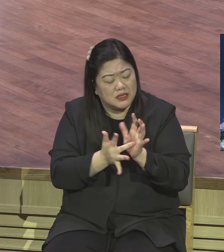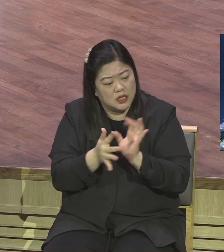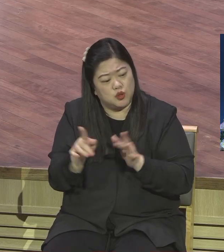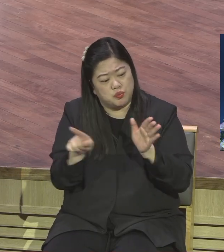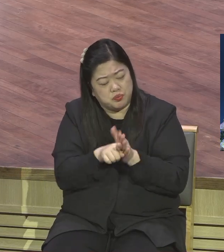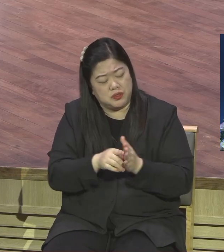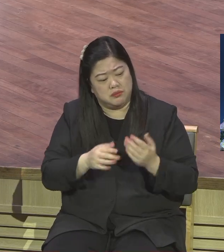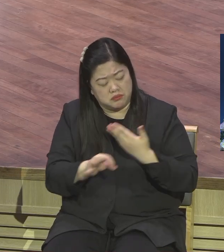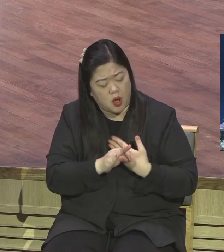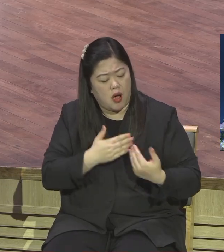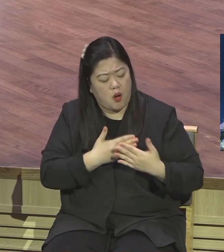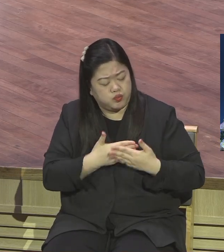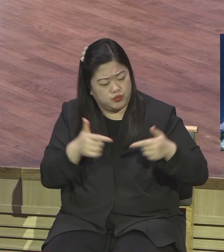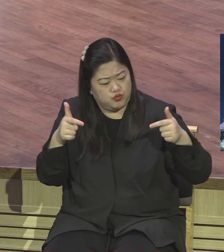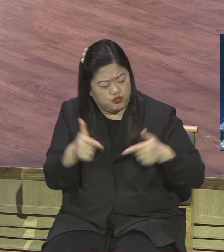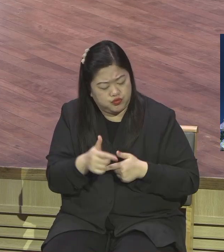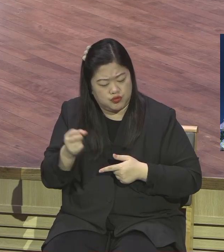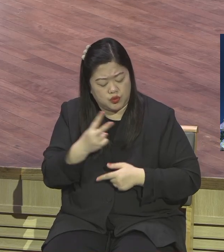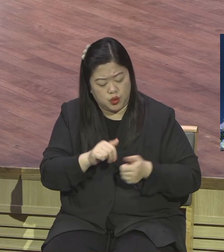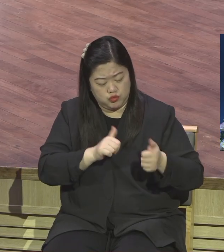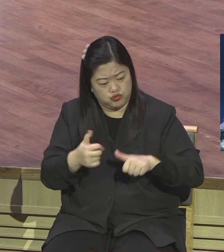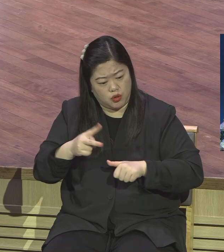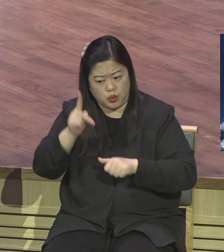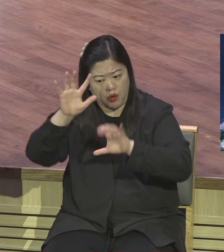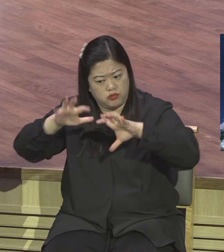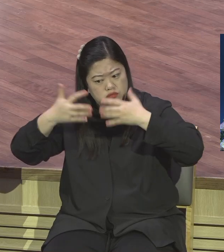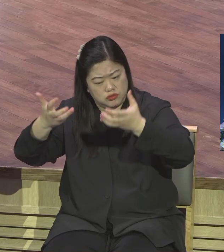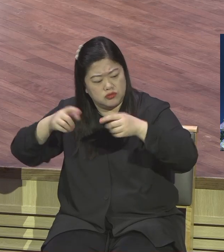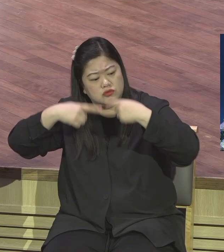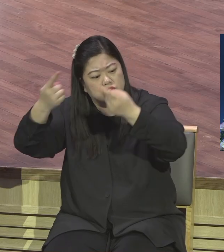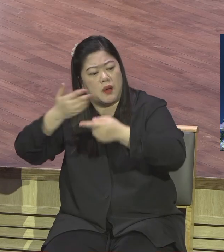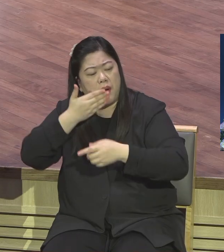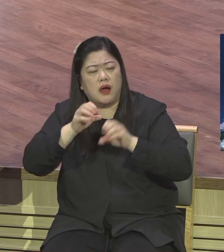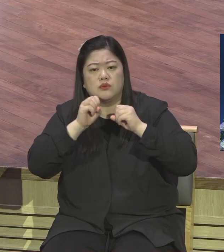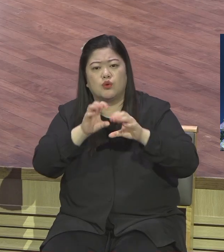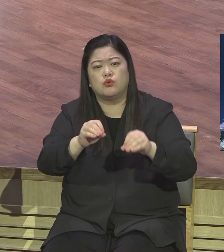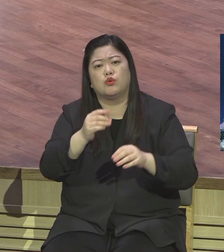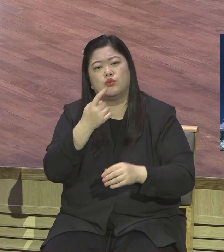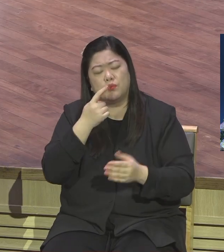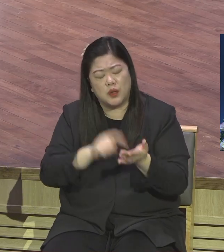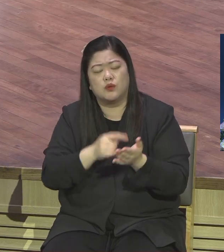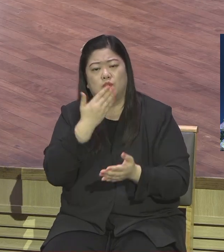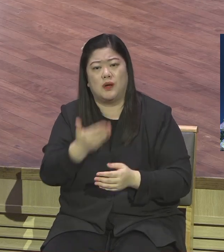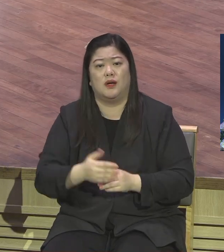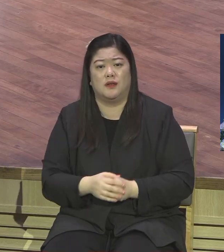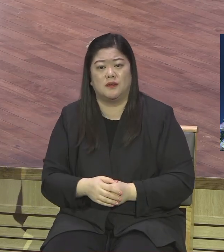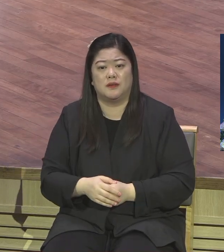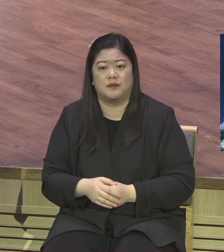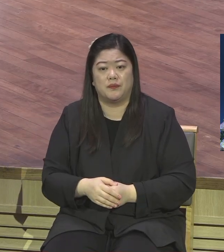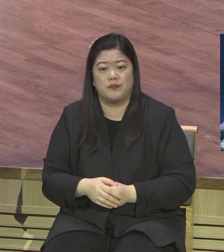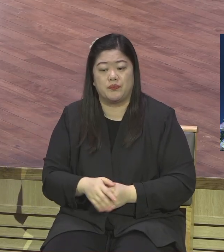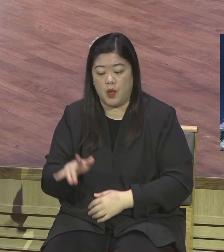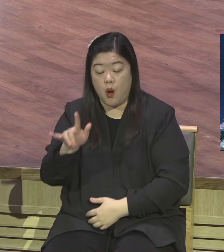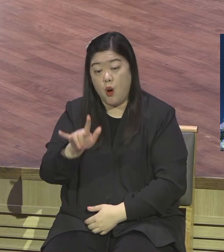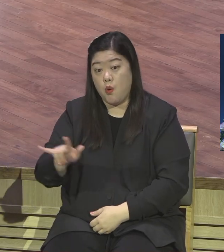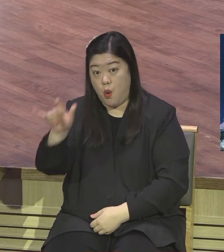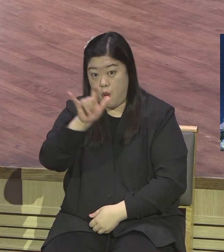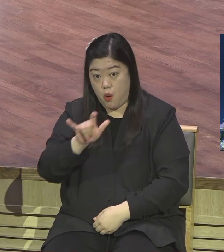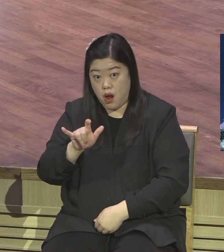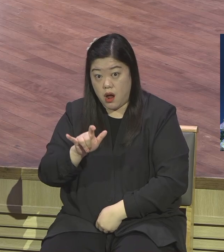그들에게 주어야 돼요 평소 때보다 이런 코로나가 오고 난 이후로 굉장히 다 불안하기 때문에